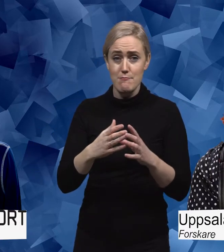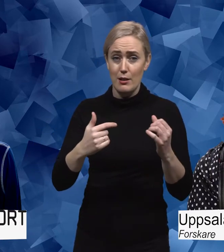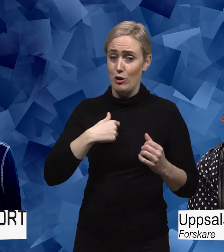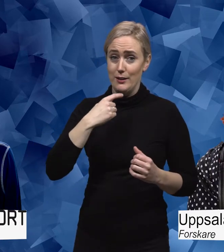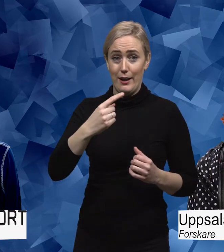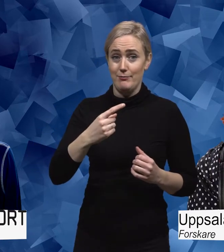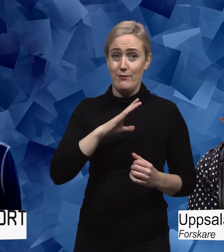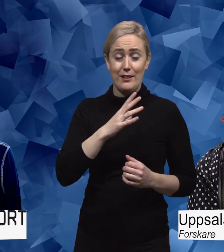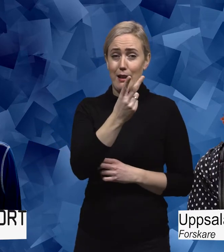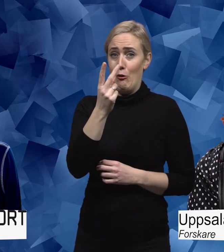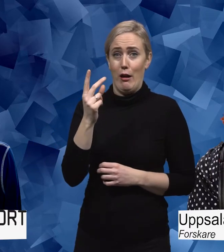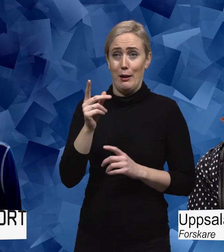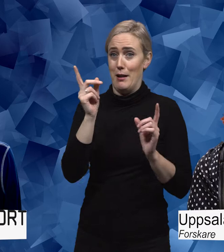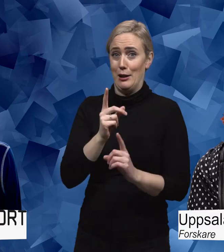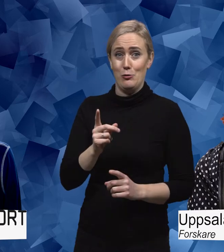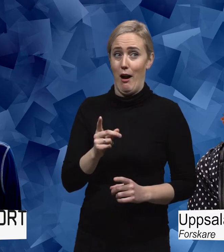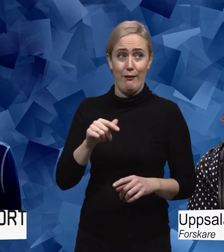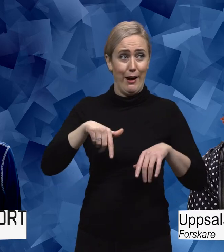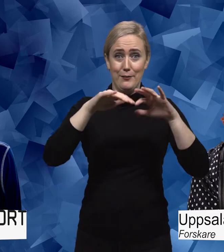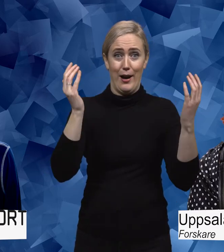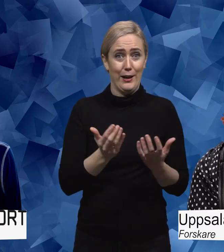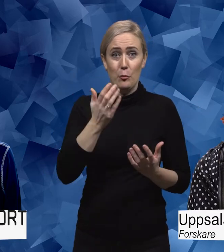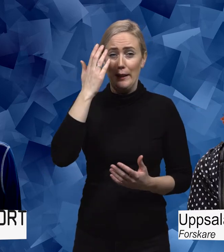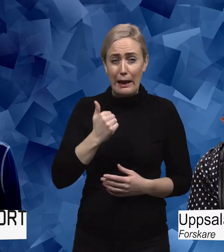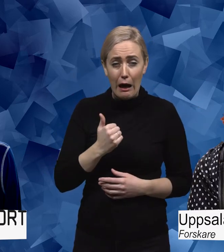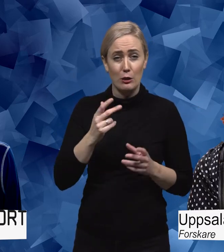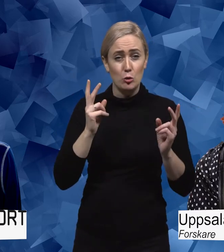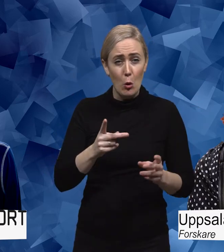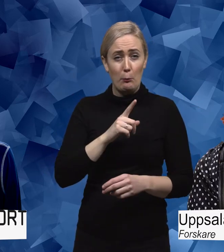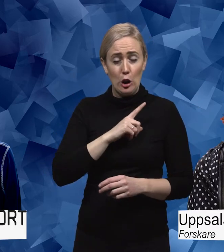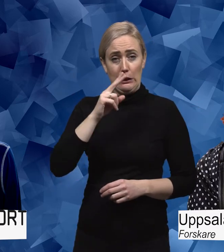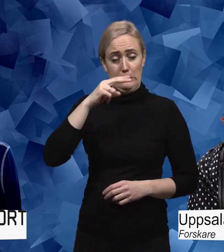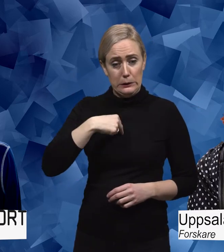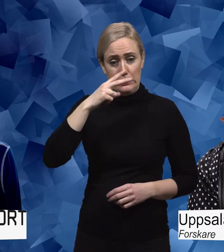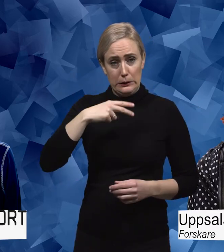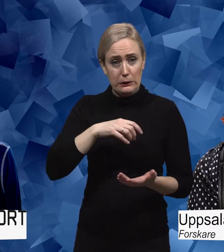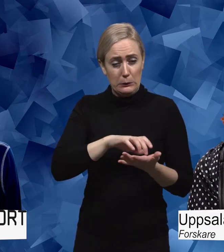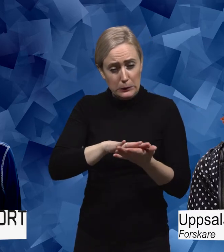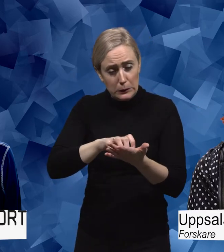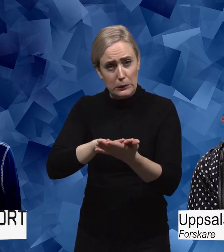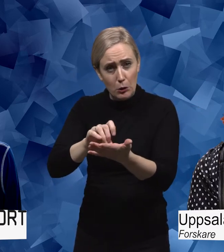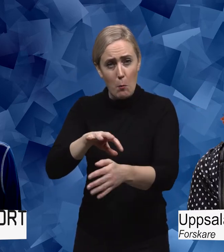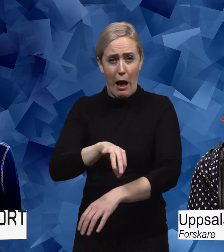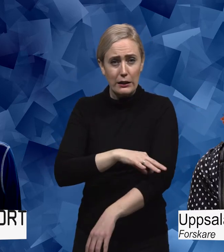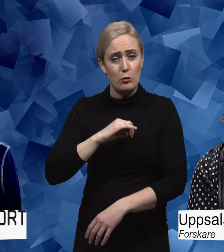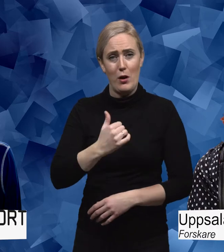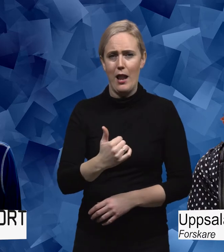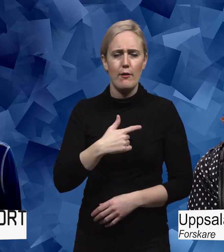att finns ingen människa i världen som är beredd att mäta sig själv hela tiden. För att det tar för mycket tid och energi. Och det drar